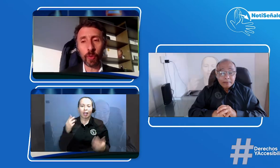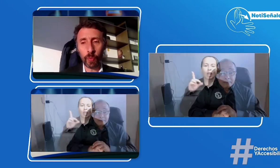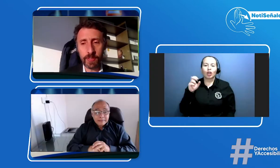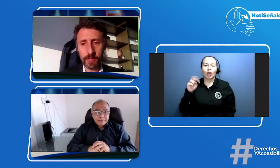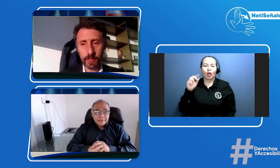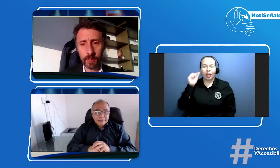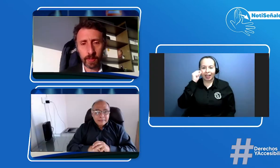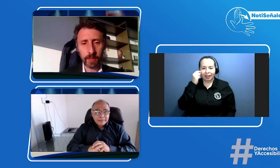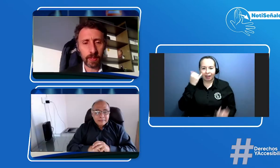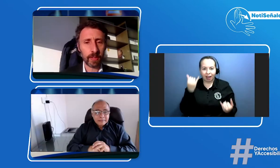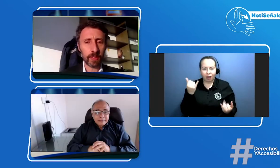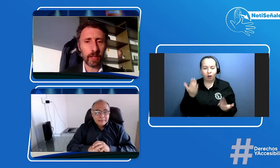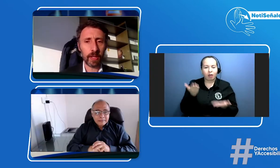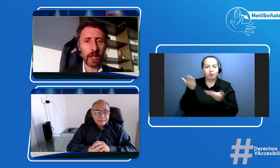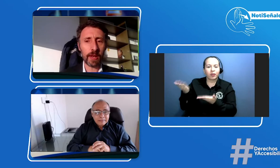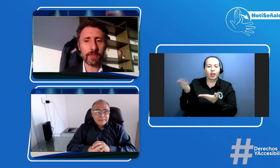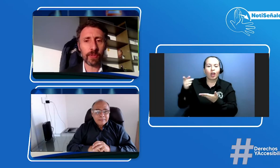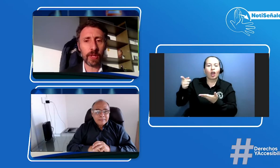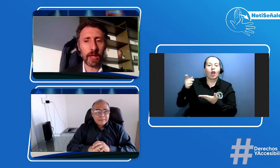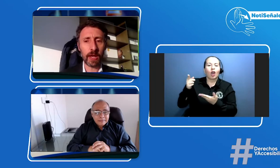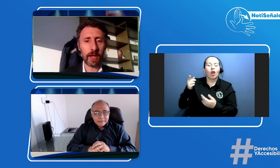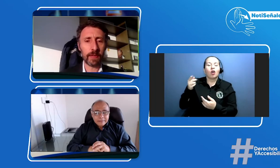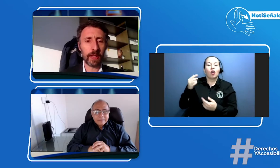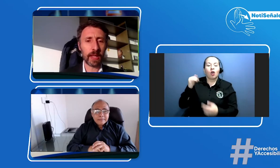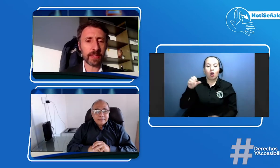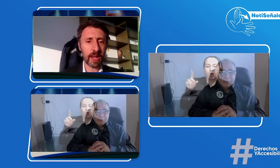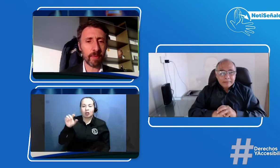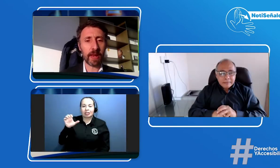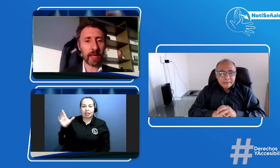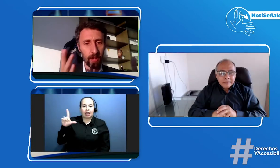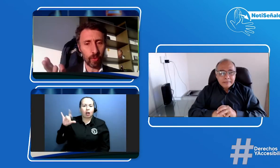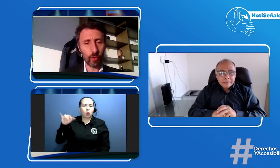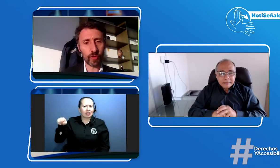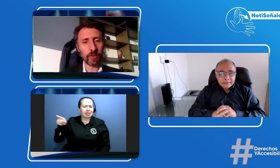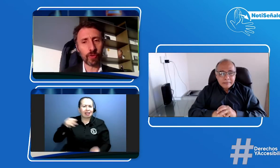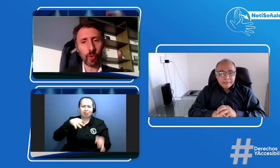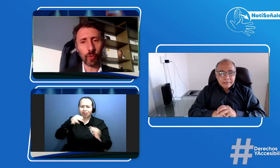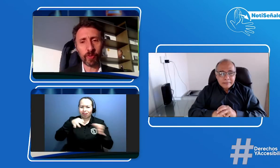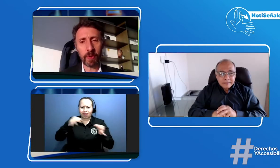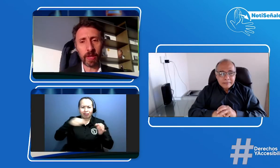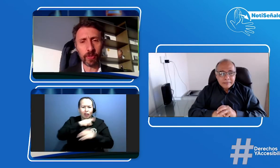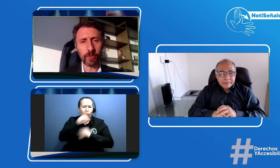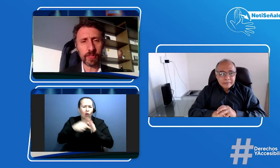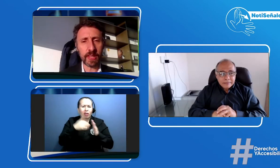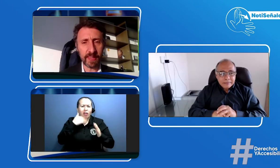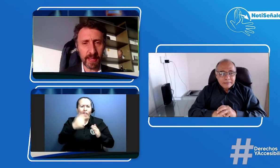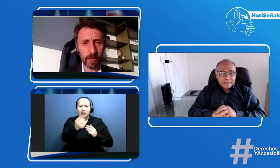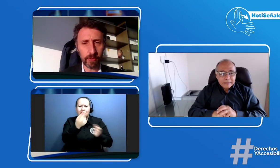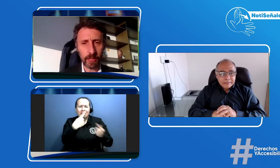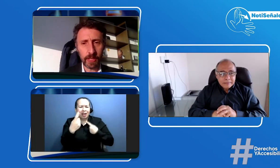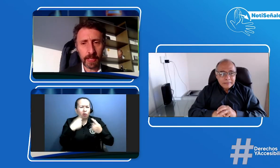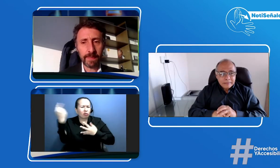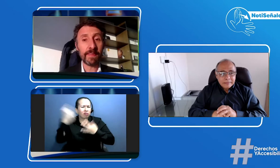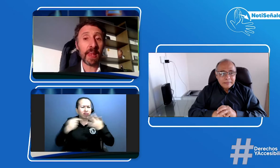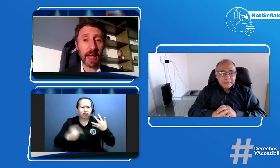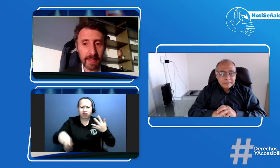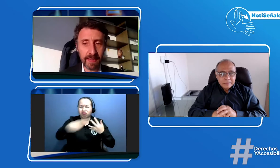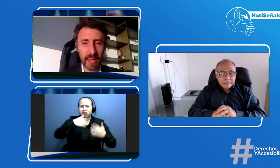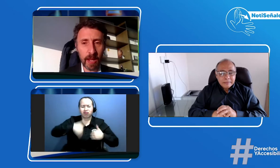en el resto de la de la charla para que conozcan todos los aspectos necesarios desde la agencia seguiremos